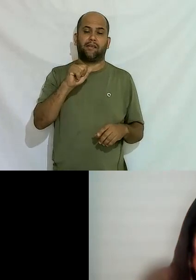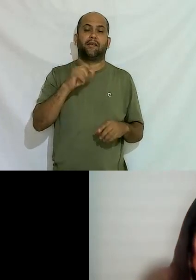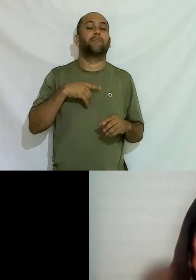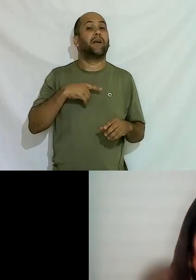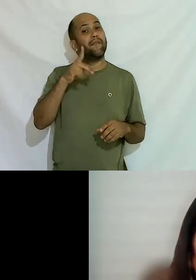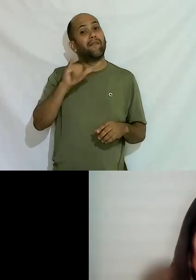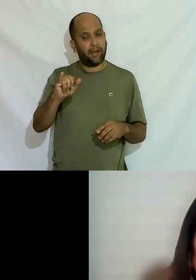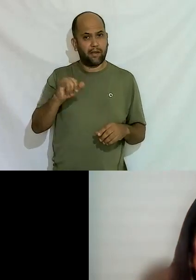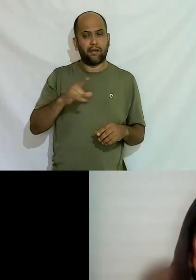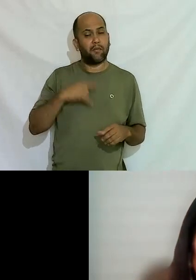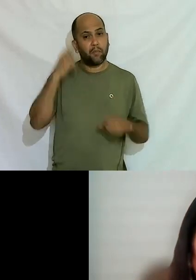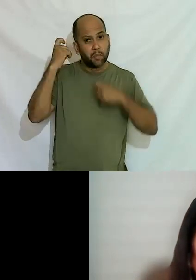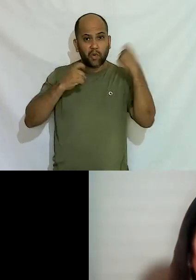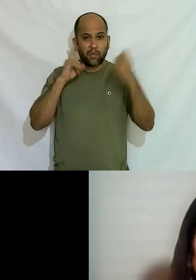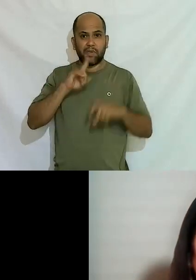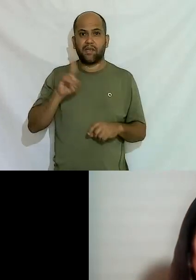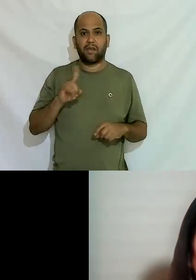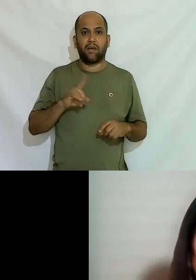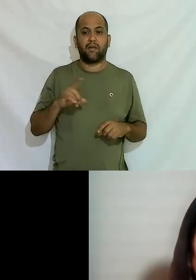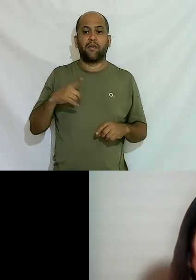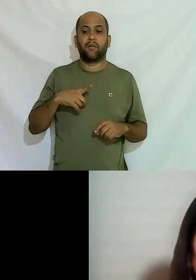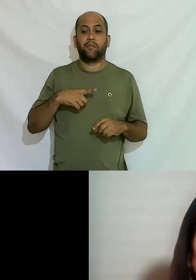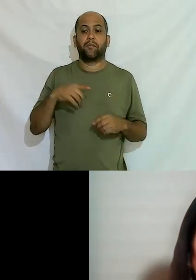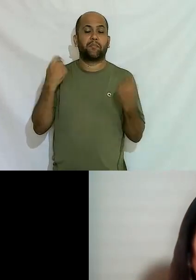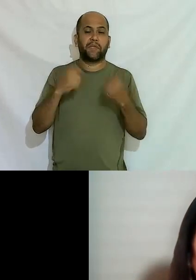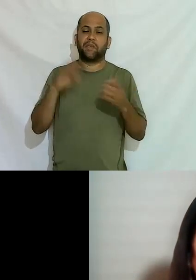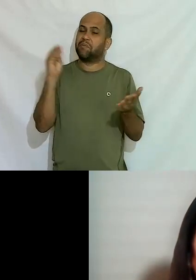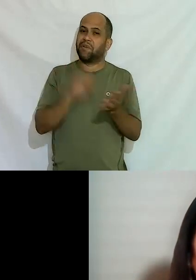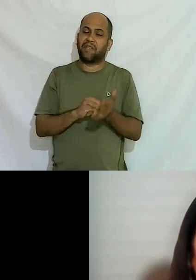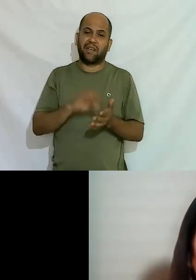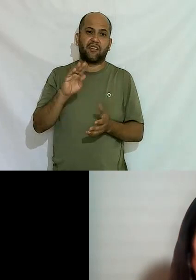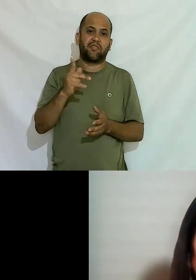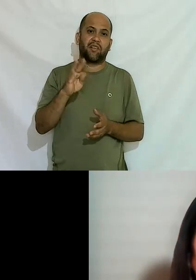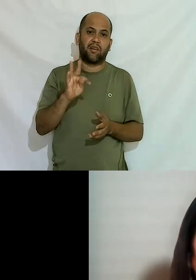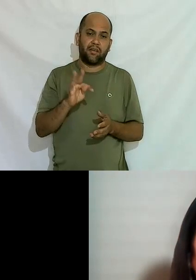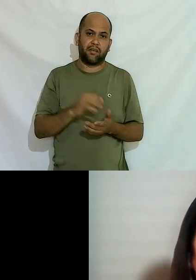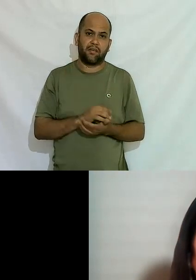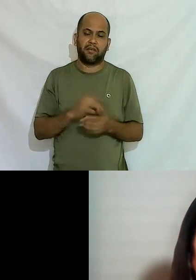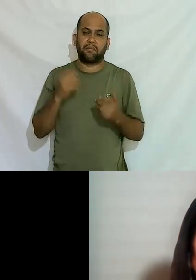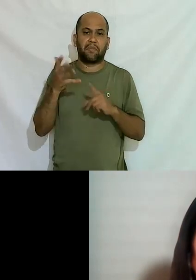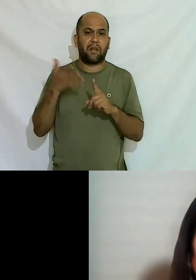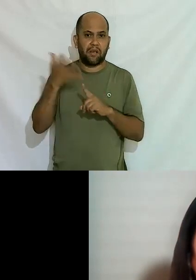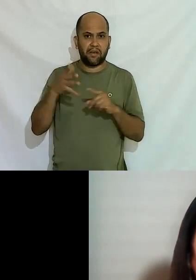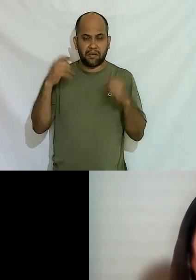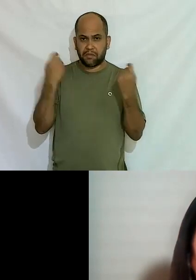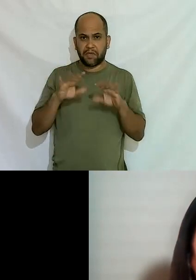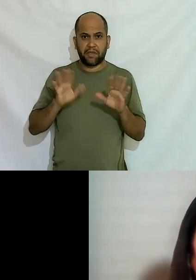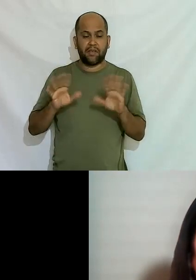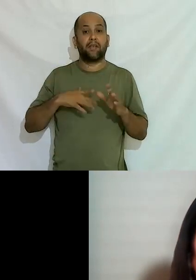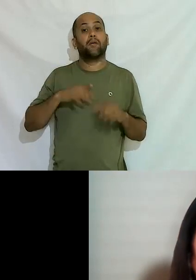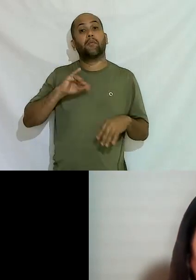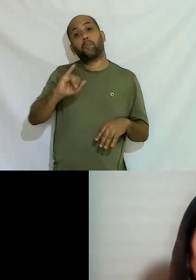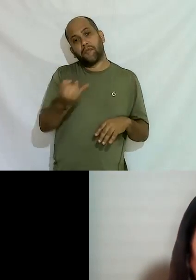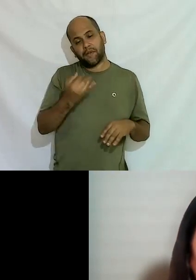preocupem não precisa mandar o RA de novo aqui no chat ao longo da palestra da nossa conversa então aproveitem